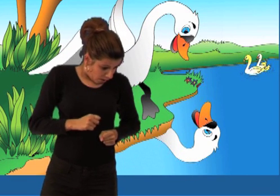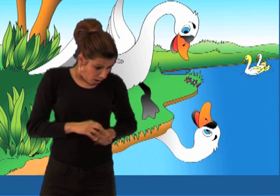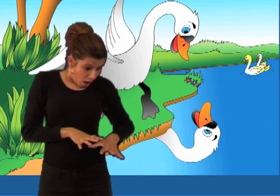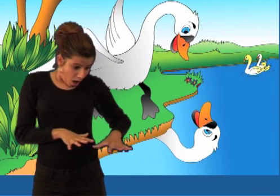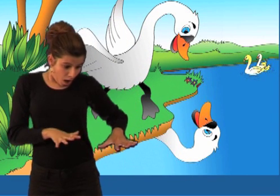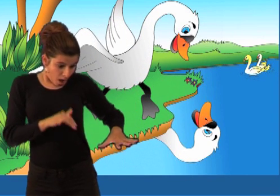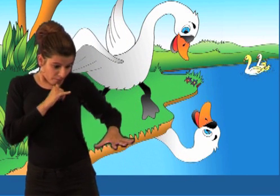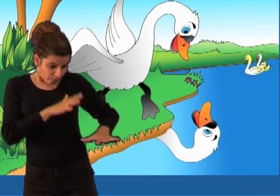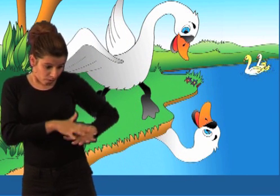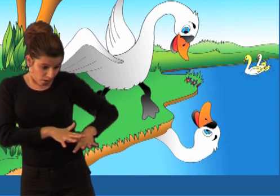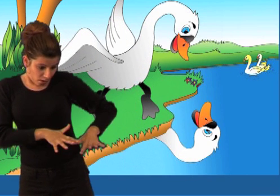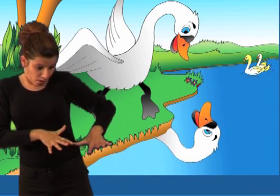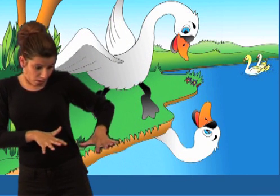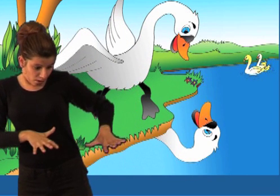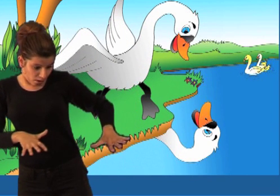času prepozna labuda u sebi.